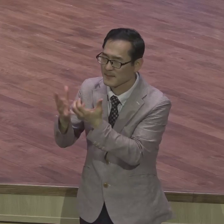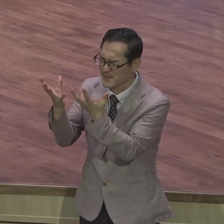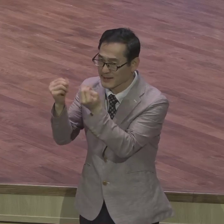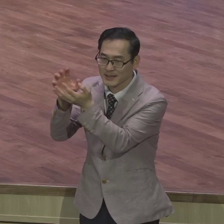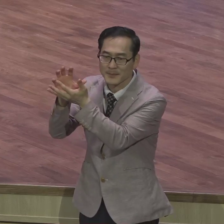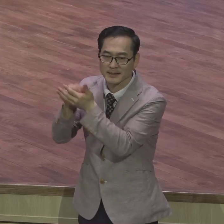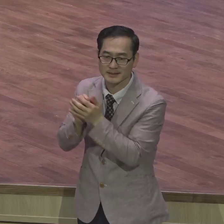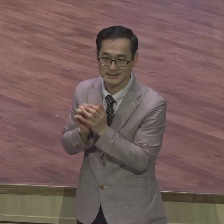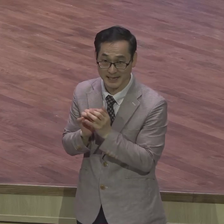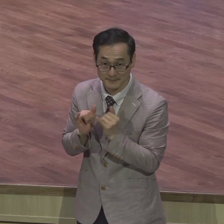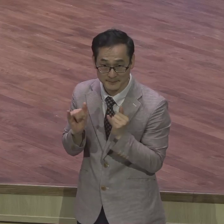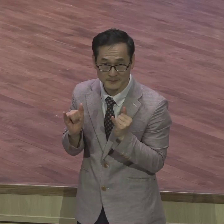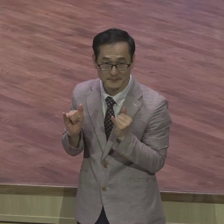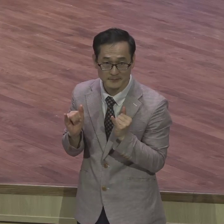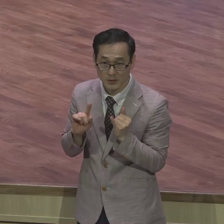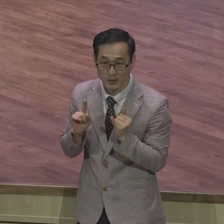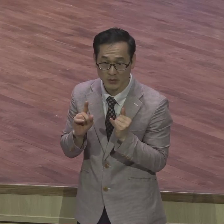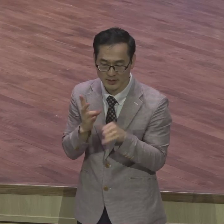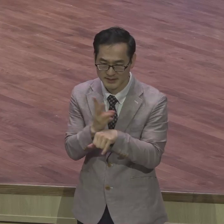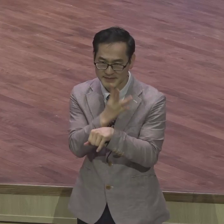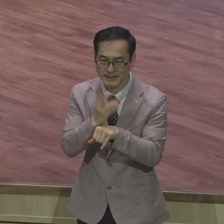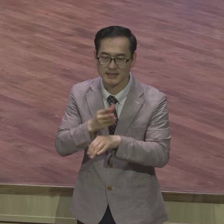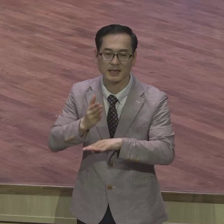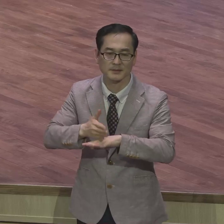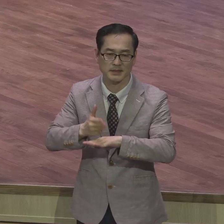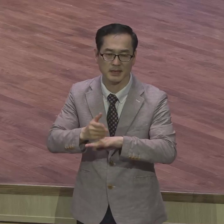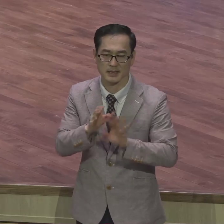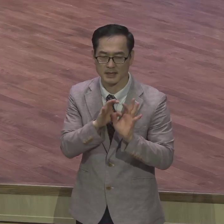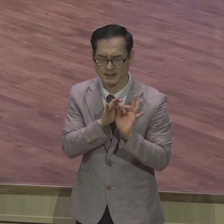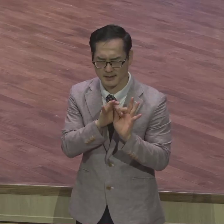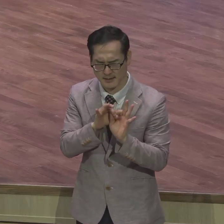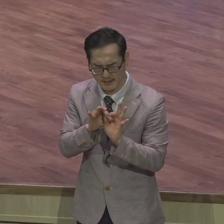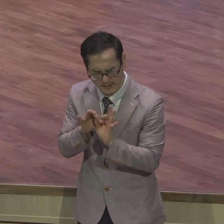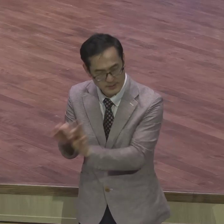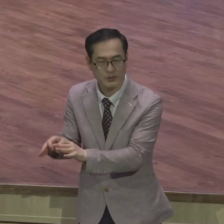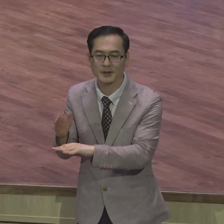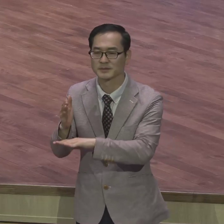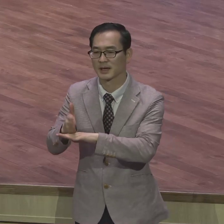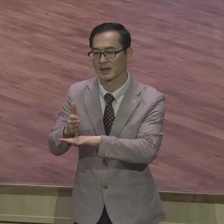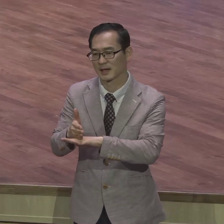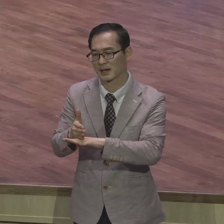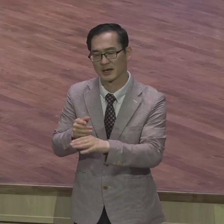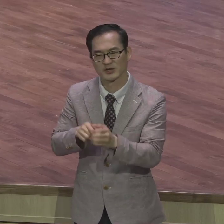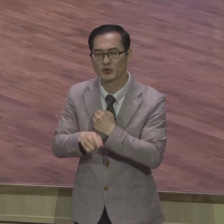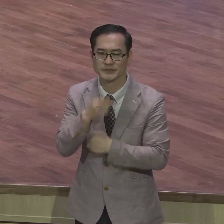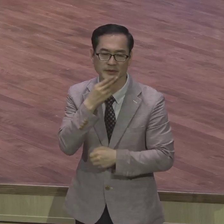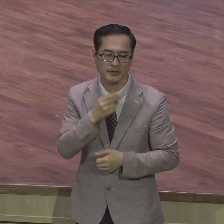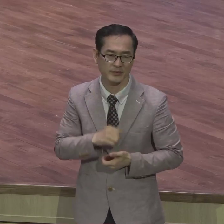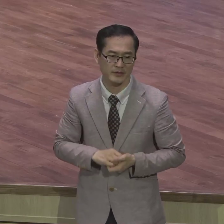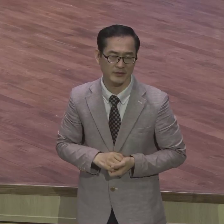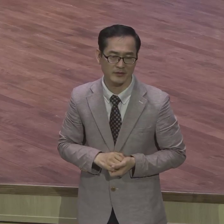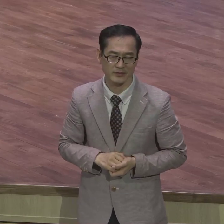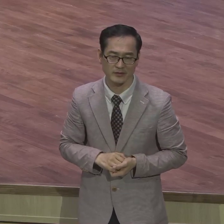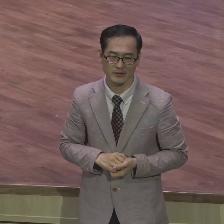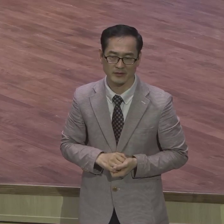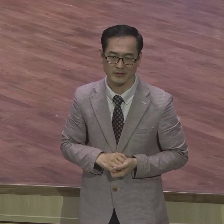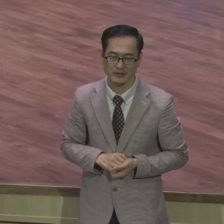24시 감사해요 24시 이유 없어 이유 없어 남편이